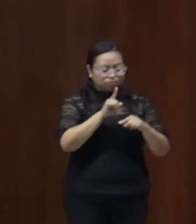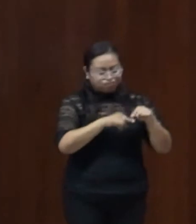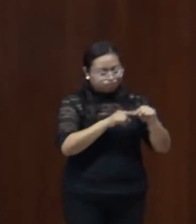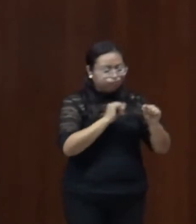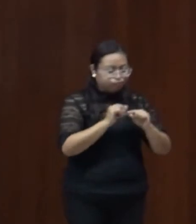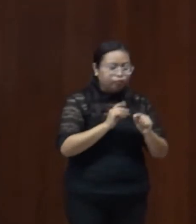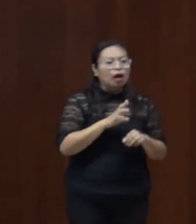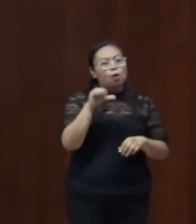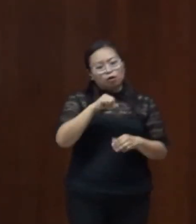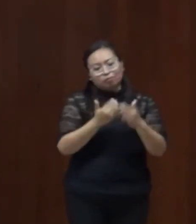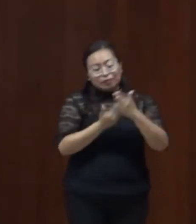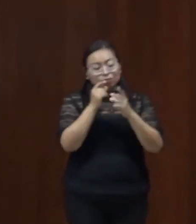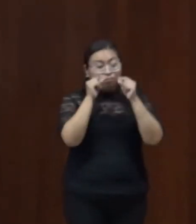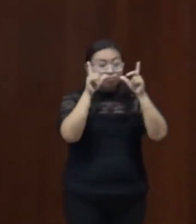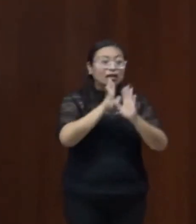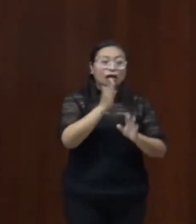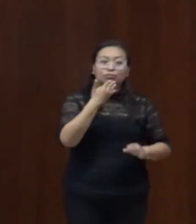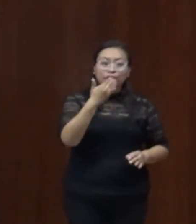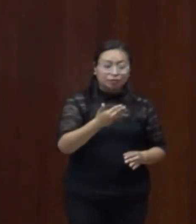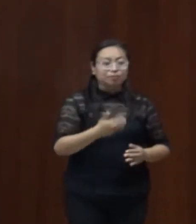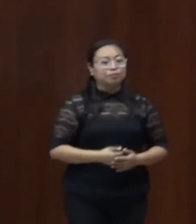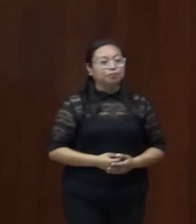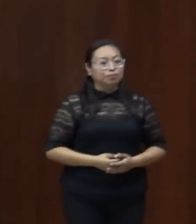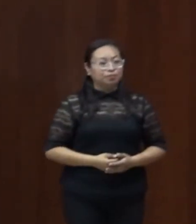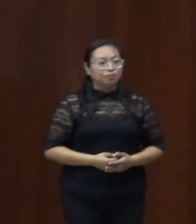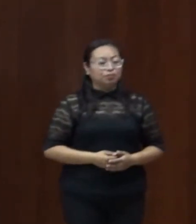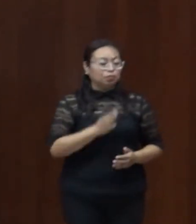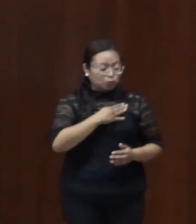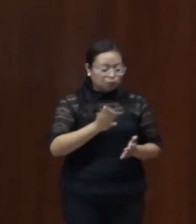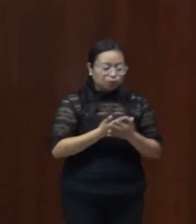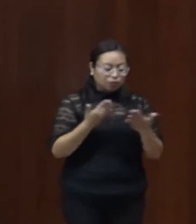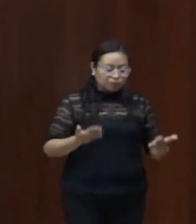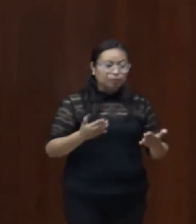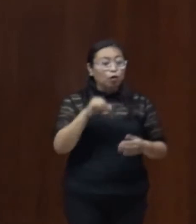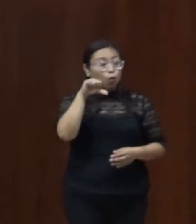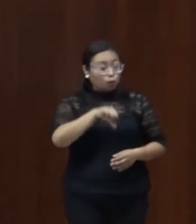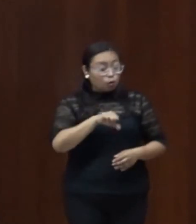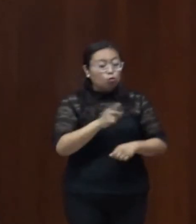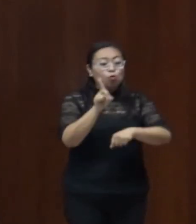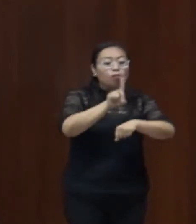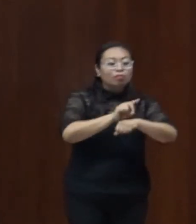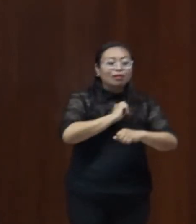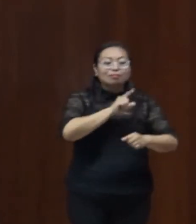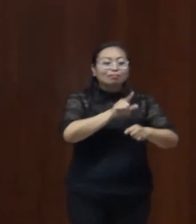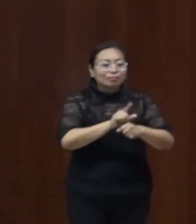de hoy en la mañana, esperemos que todos se encuentren bien. Bueno, pues hoy es un día muy especial,